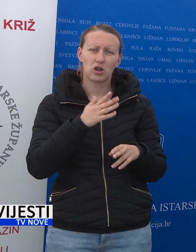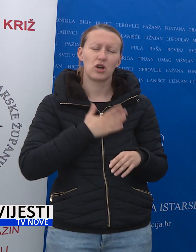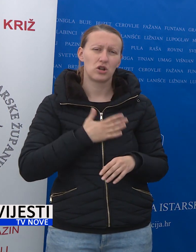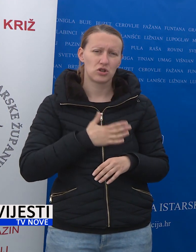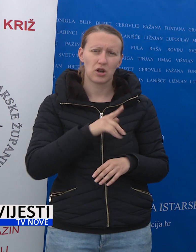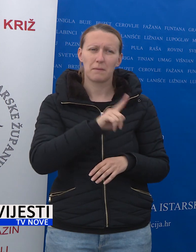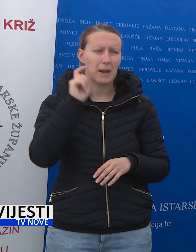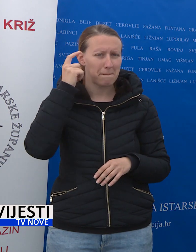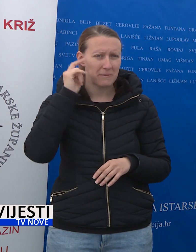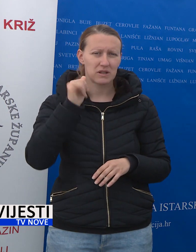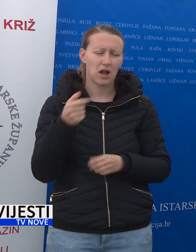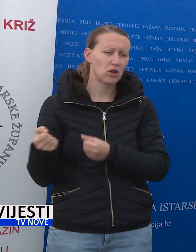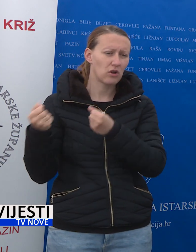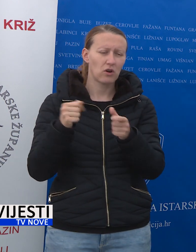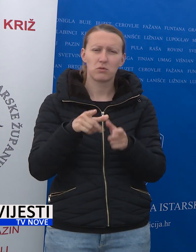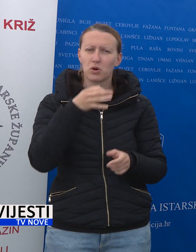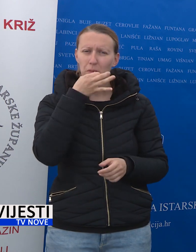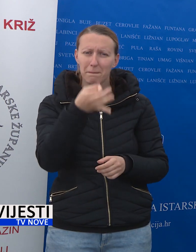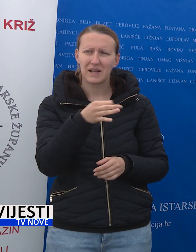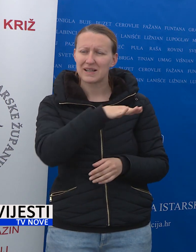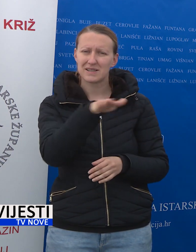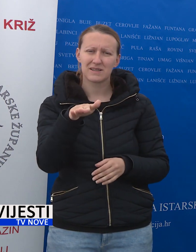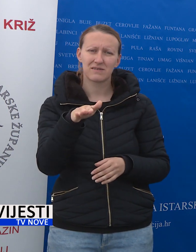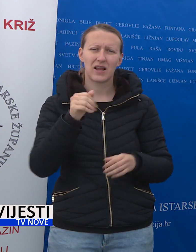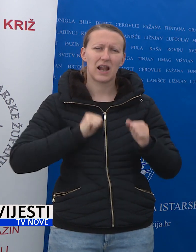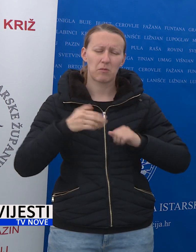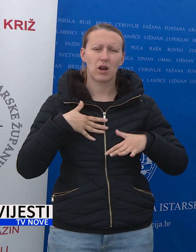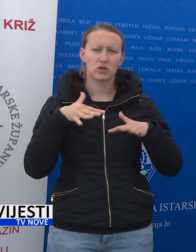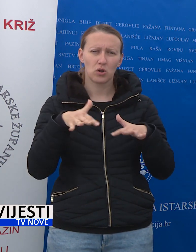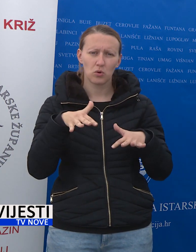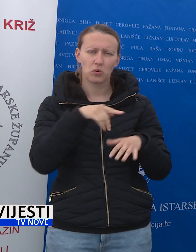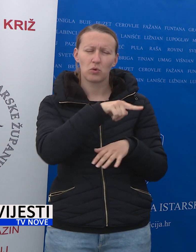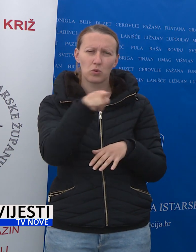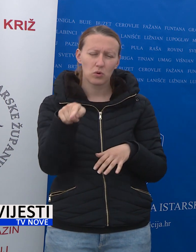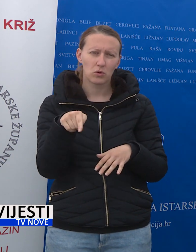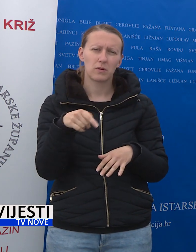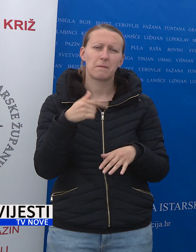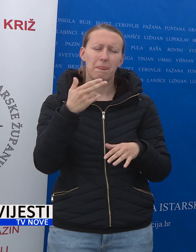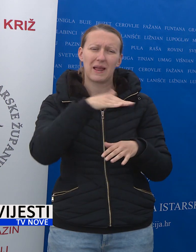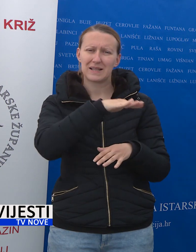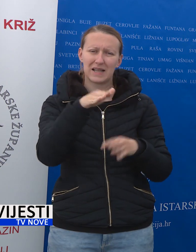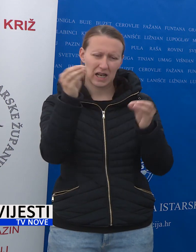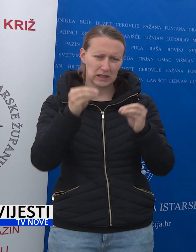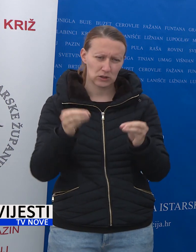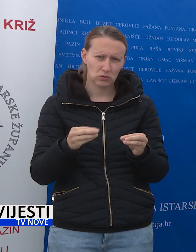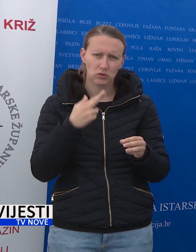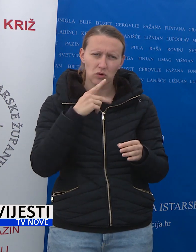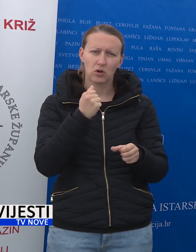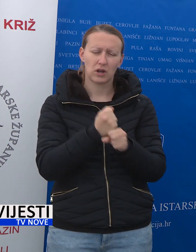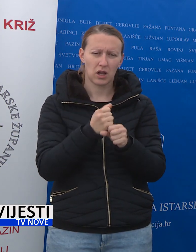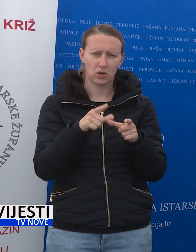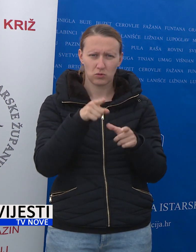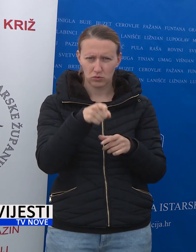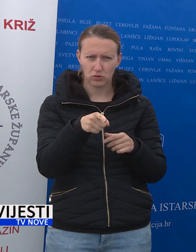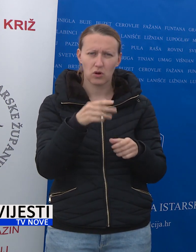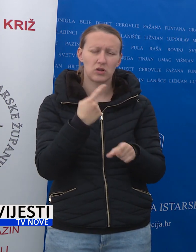želim ni misliti da dovodimo u pitanje sve napore naših građana, građanki iz cijeloga sustava koji su udjeluju